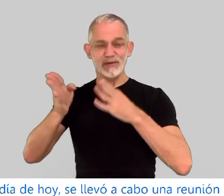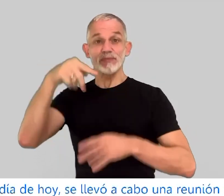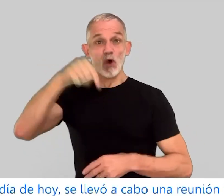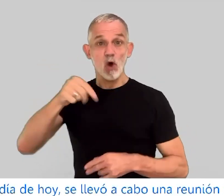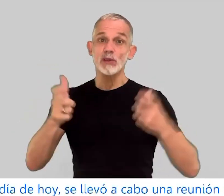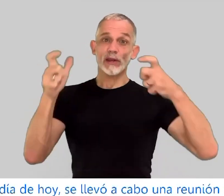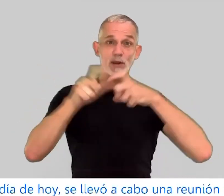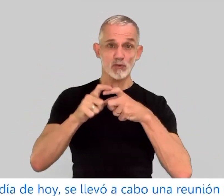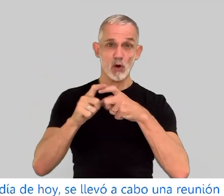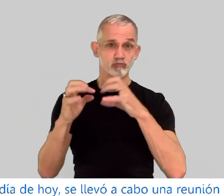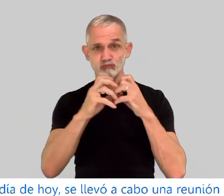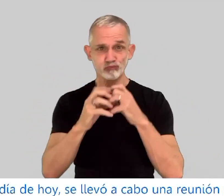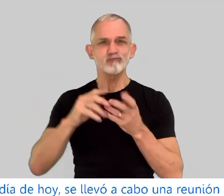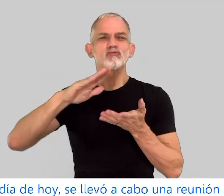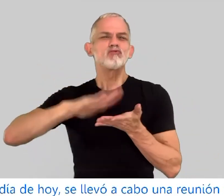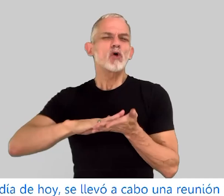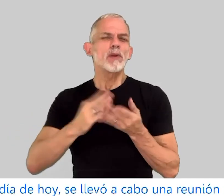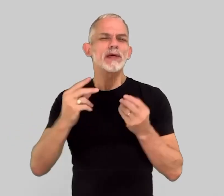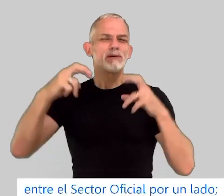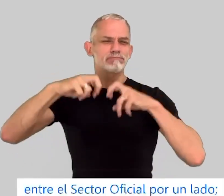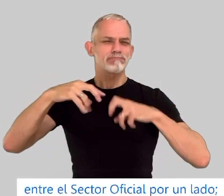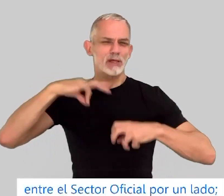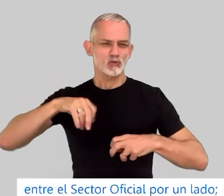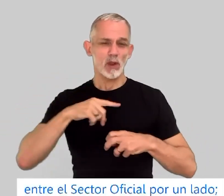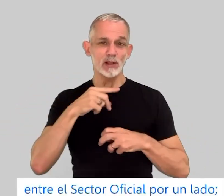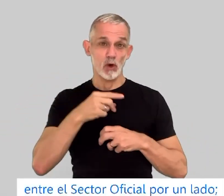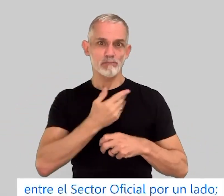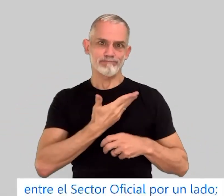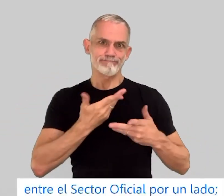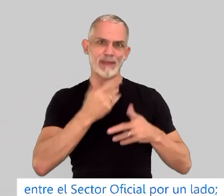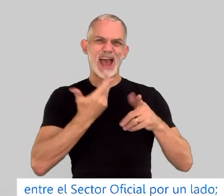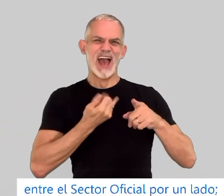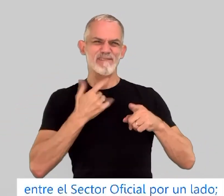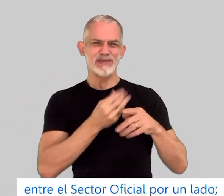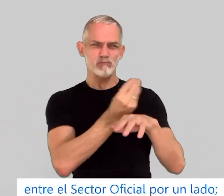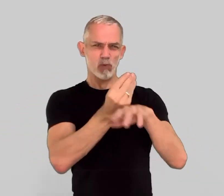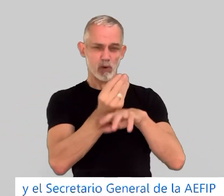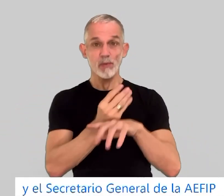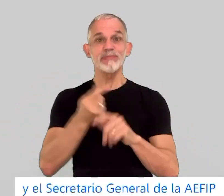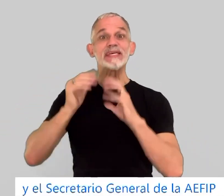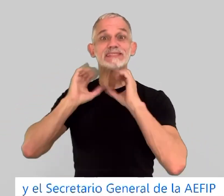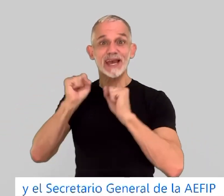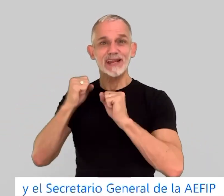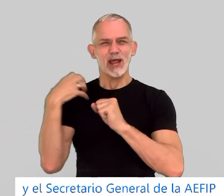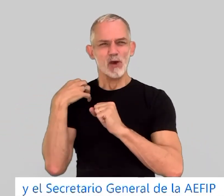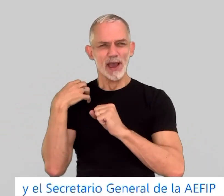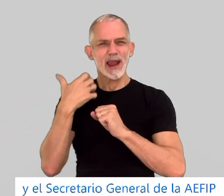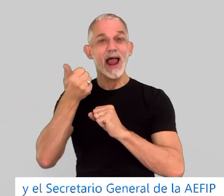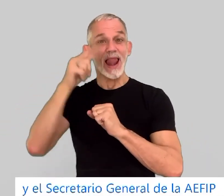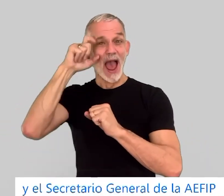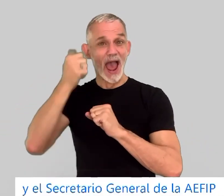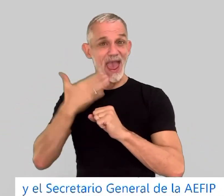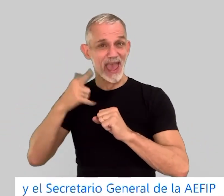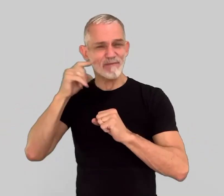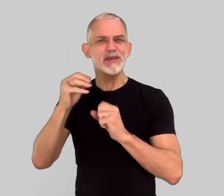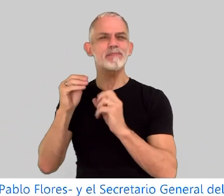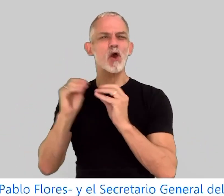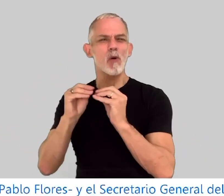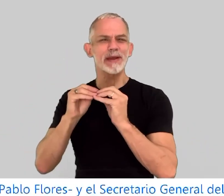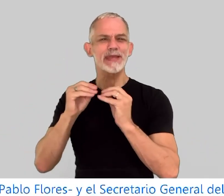llevó a cabo una reunión paritaria entre el sector oficial por un lado y el secretario general de la AFIP, compañero Pablo